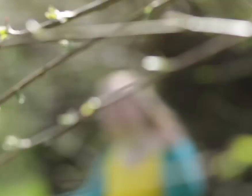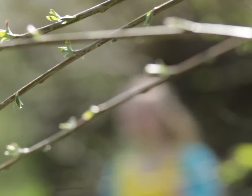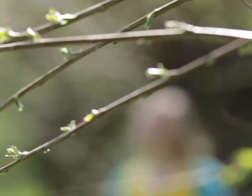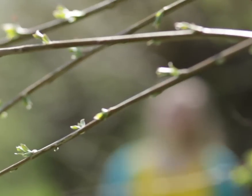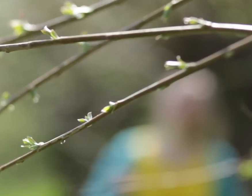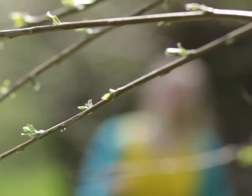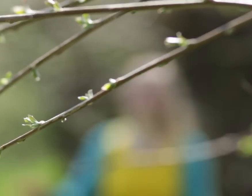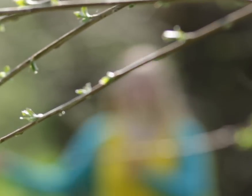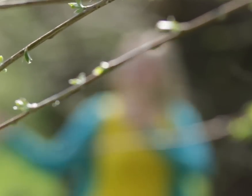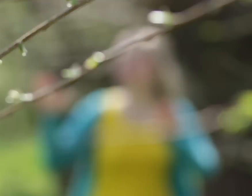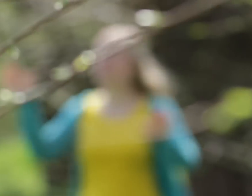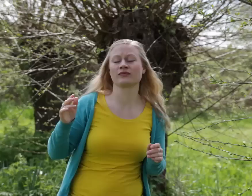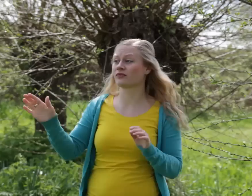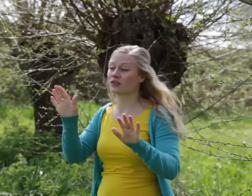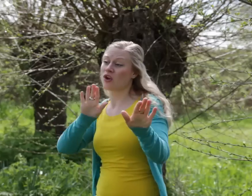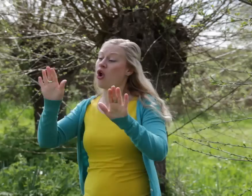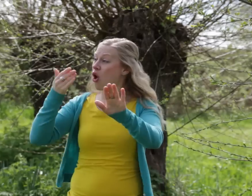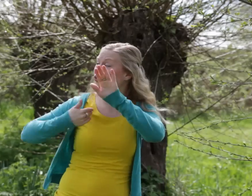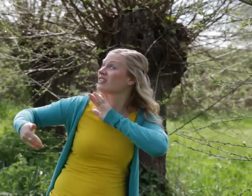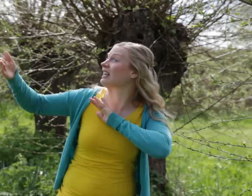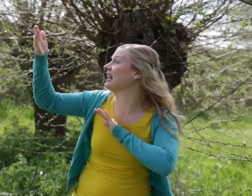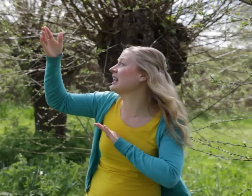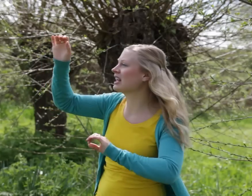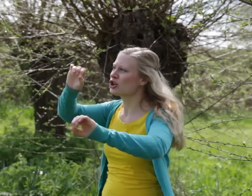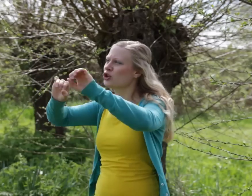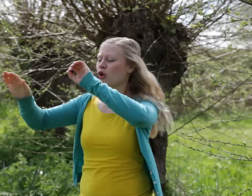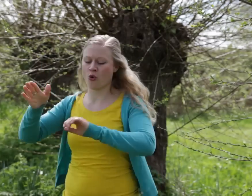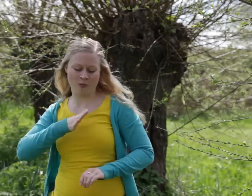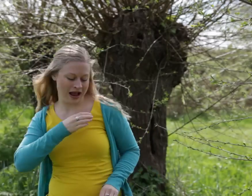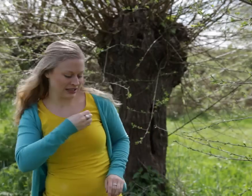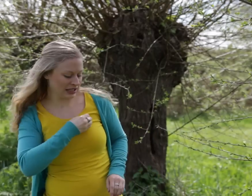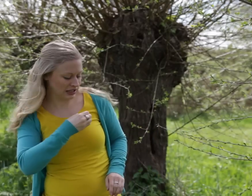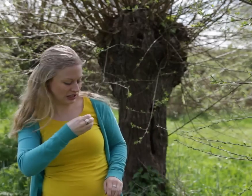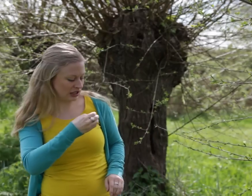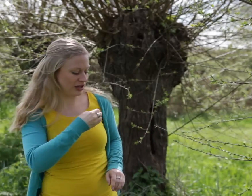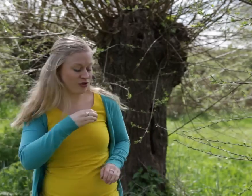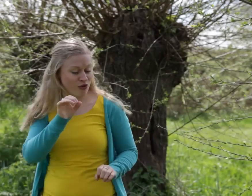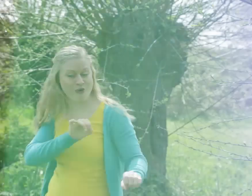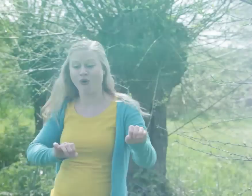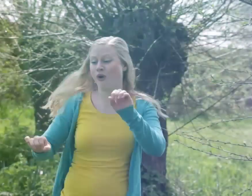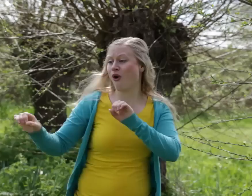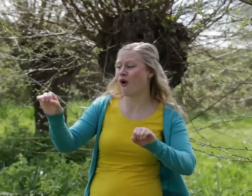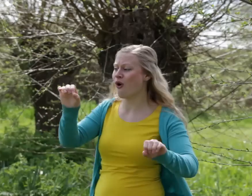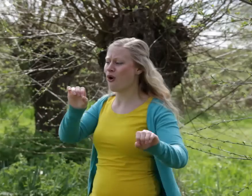Loos de Heer, o mijn tier, o